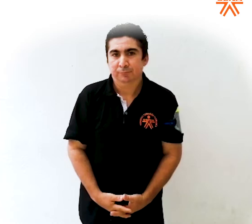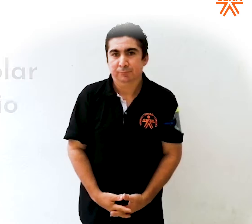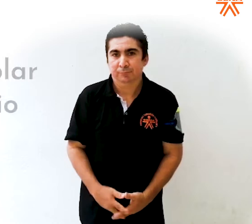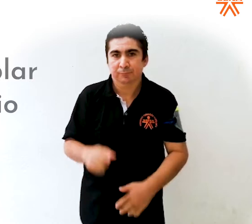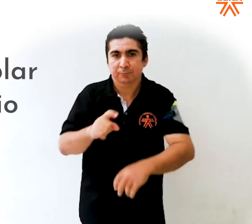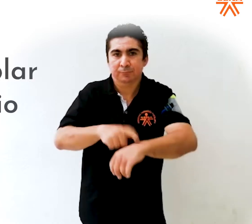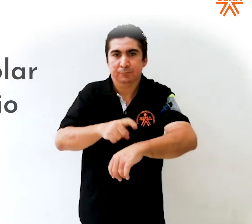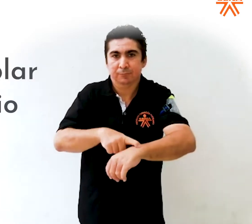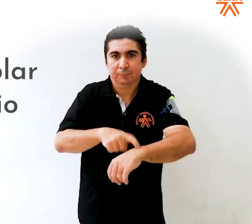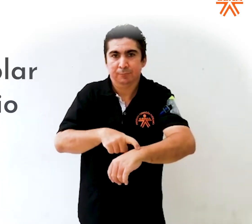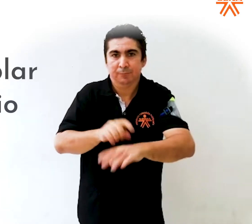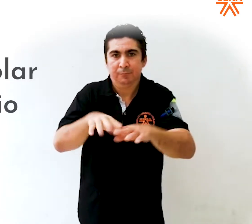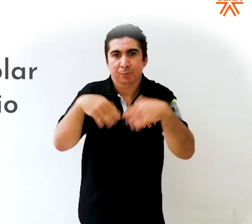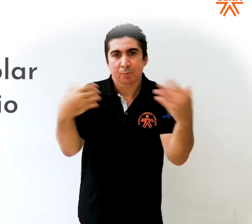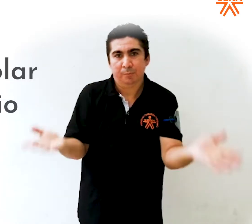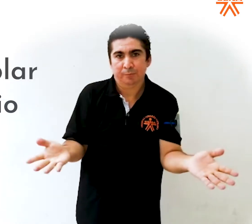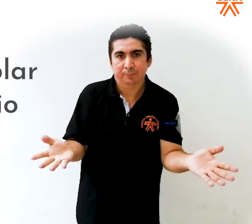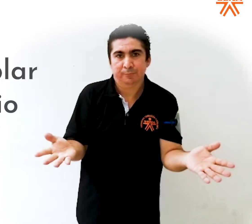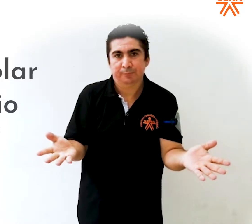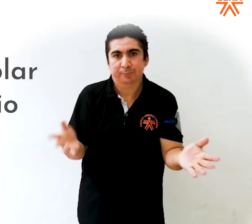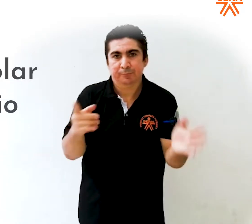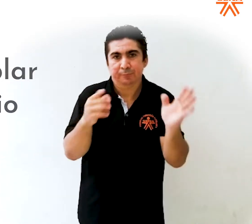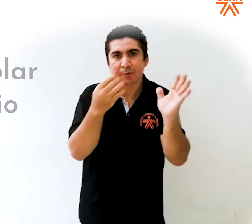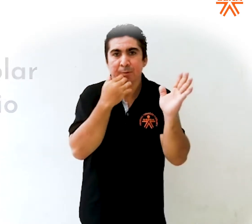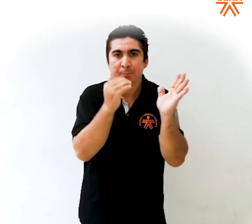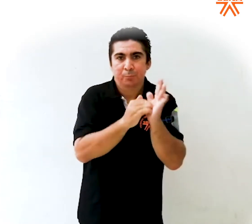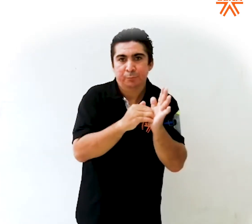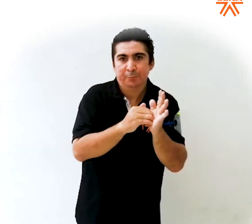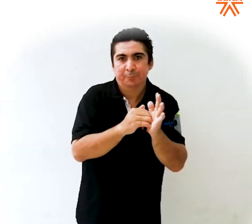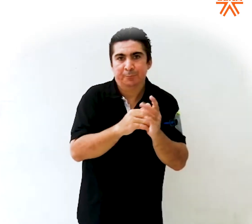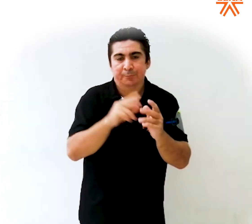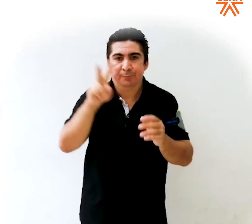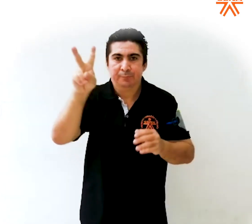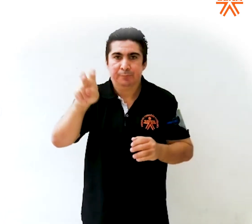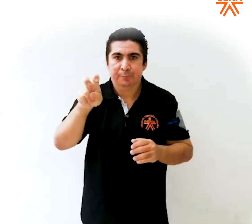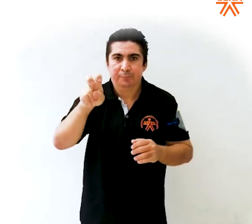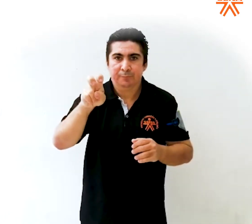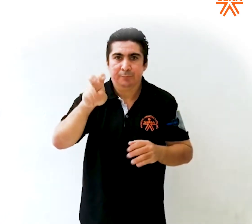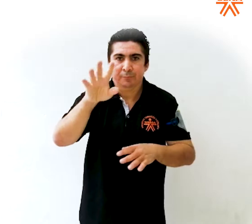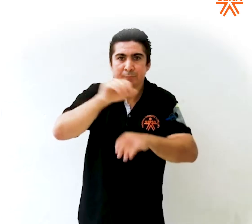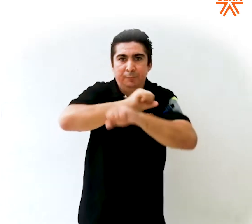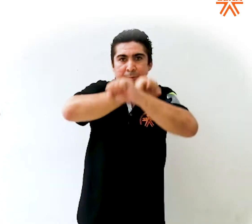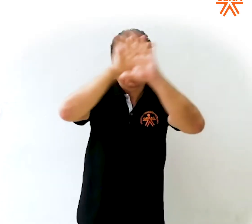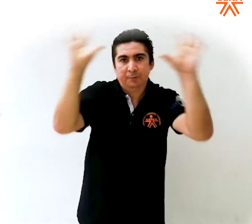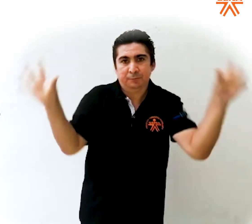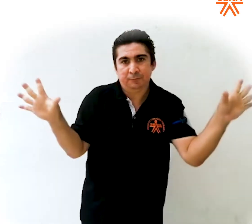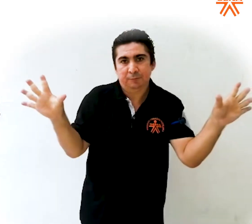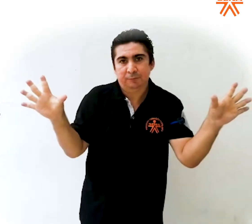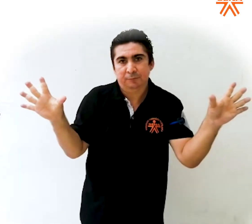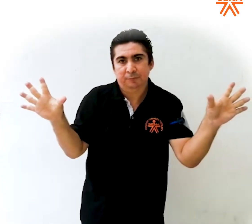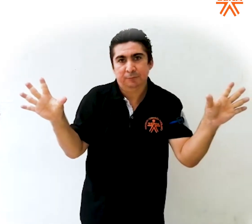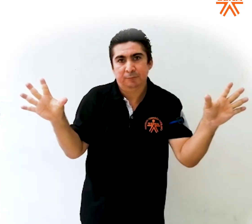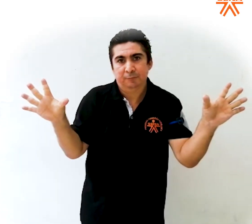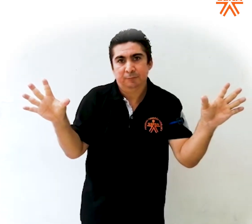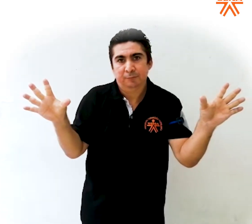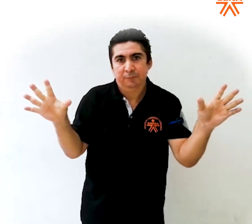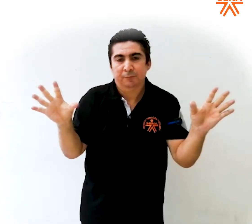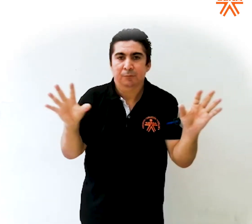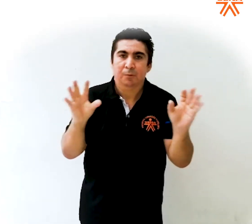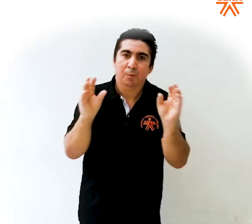¿Cómo hablar del horario laboral en señas? Si es en la mañana, decimos la hora y la seña de mañana. O si es en la